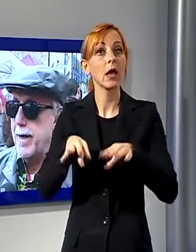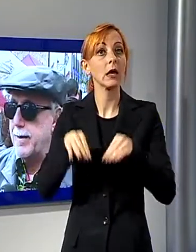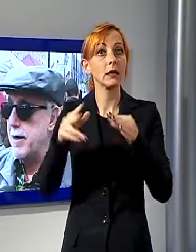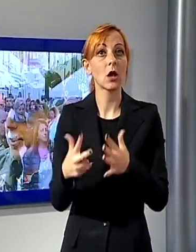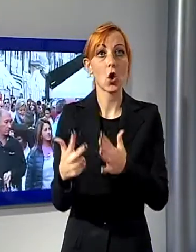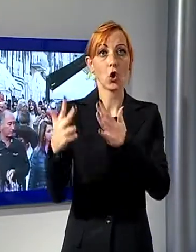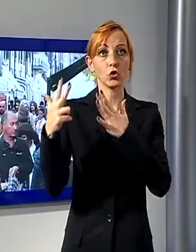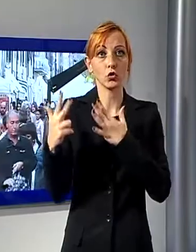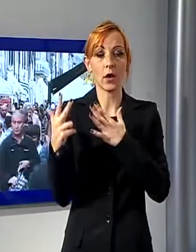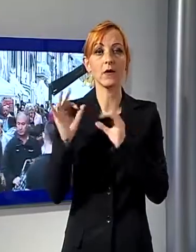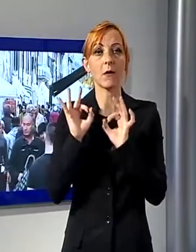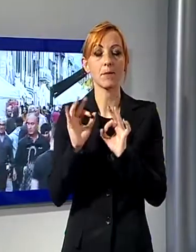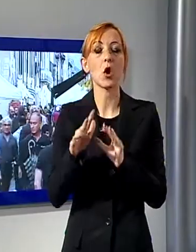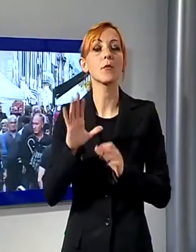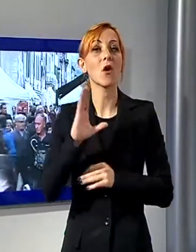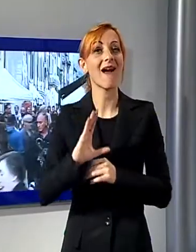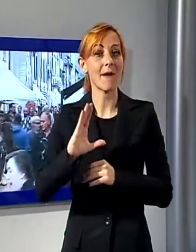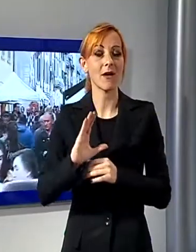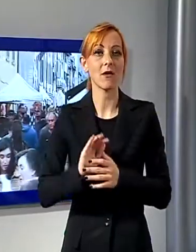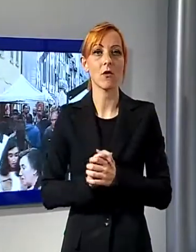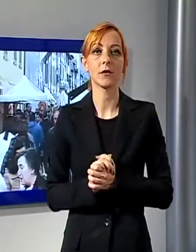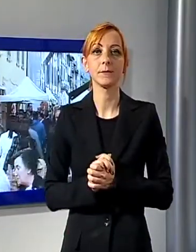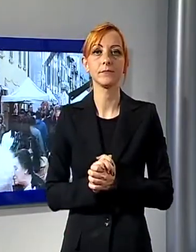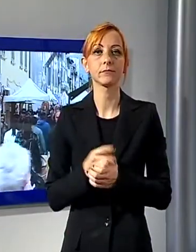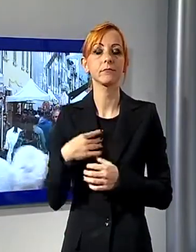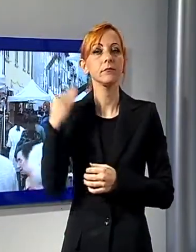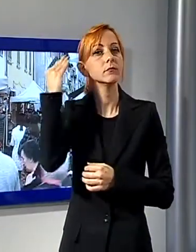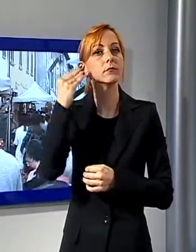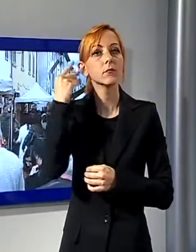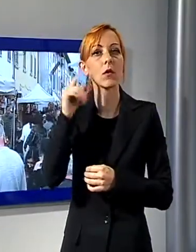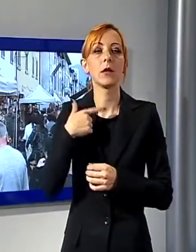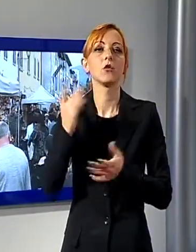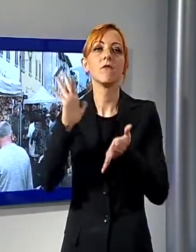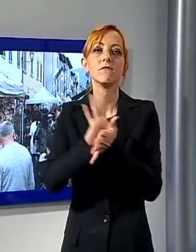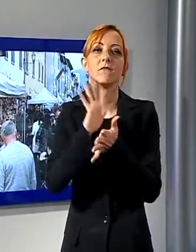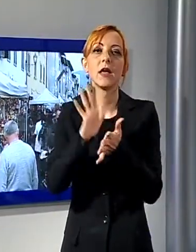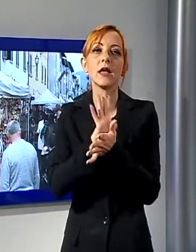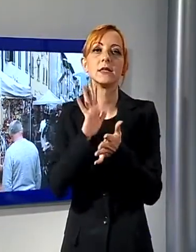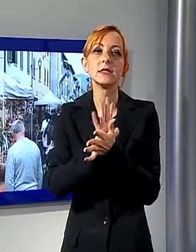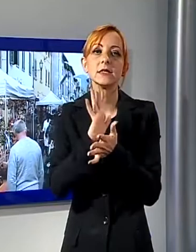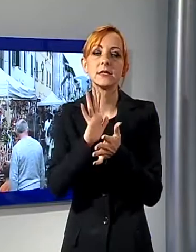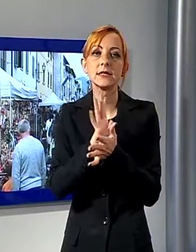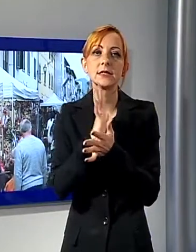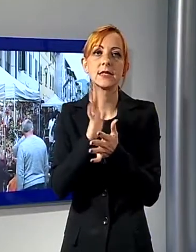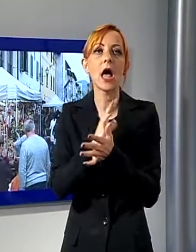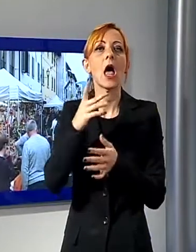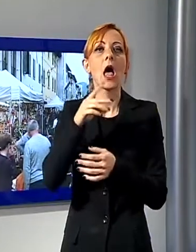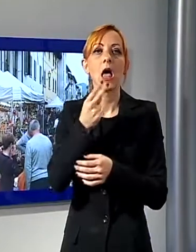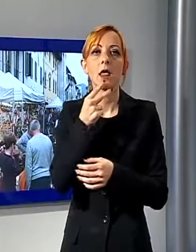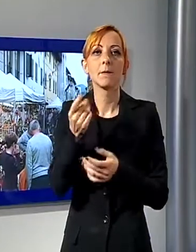grande. Io credo che dopo il Festival del Peperoncino di Diamante, la Festa di Camaiore